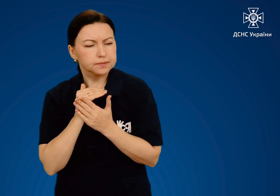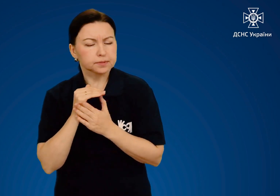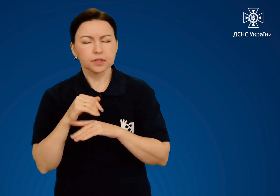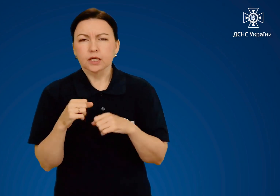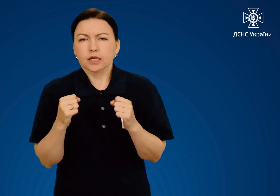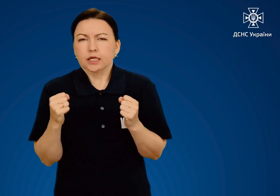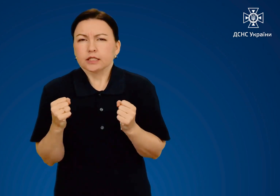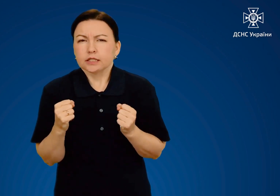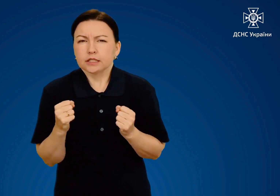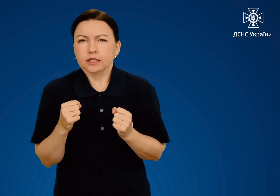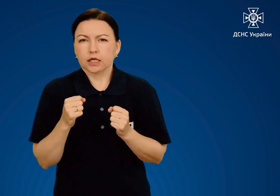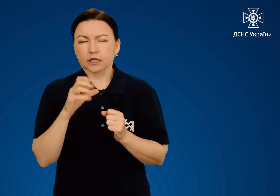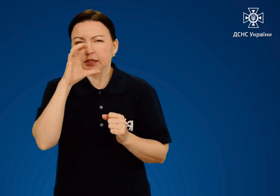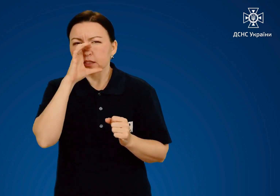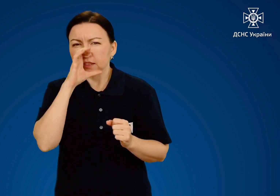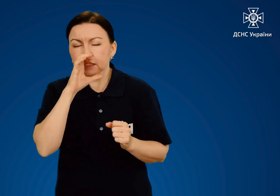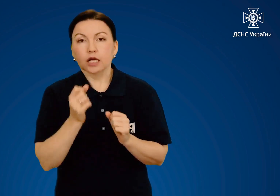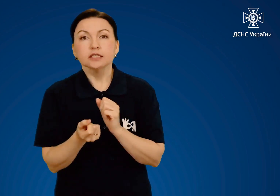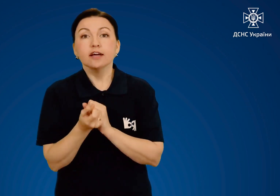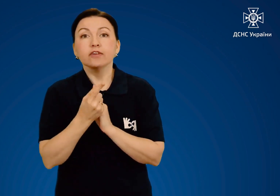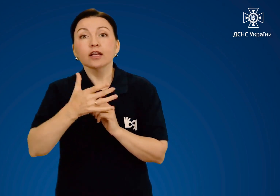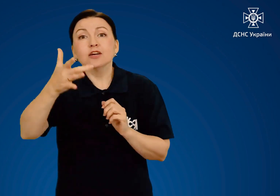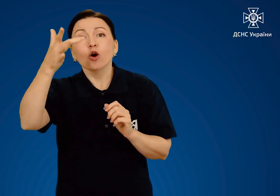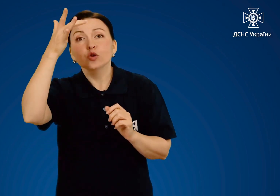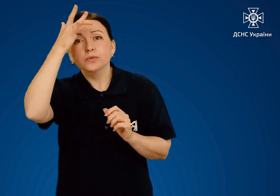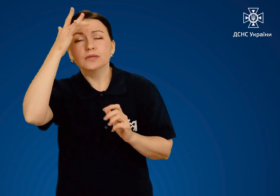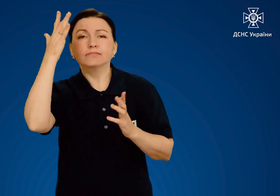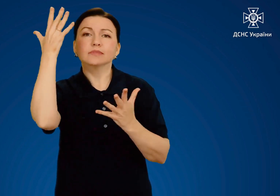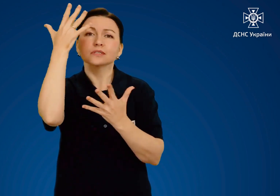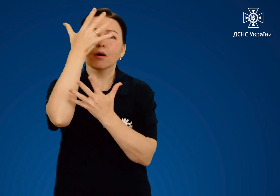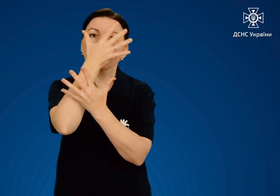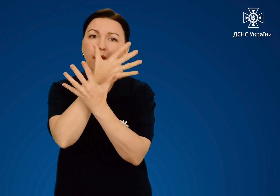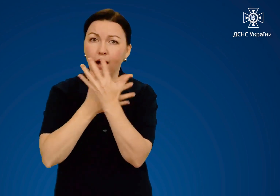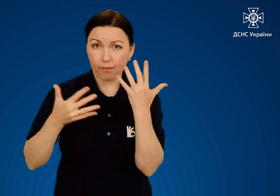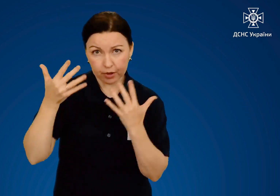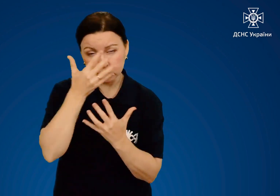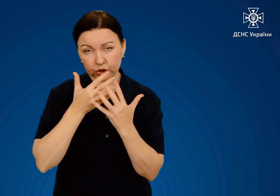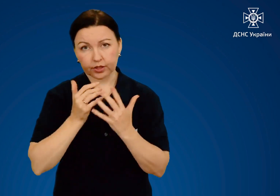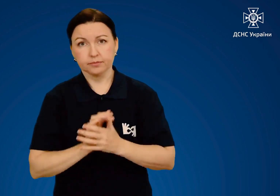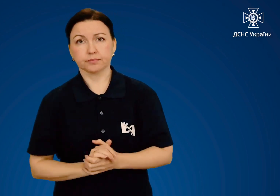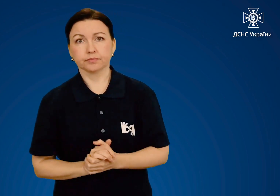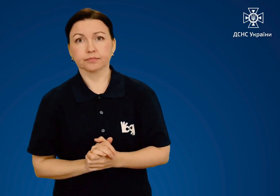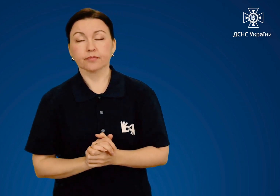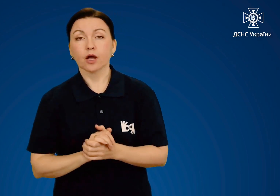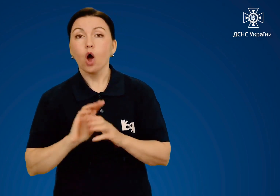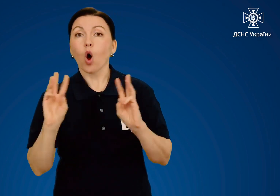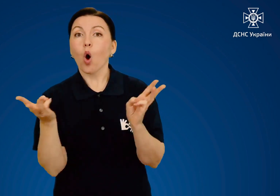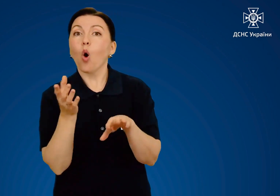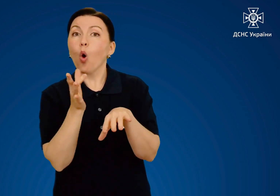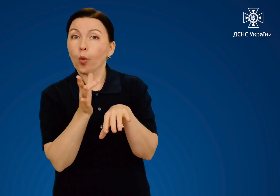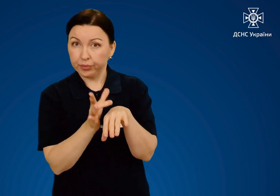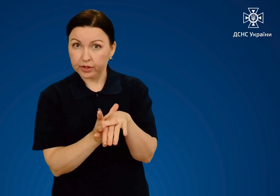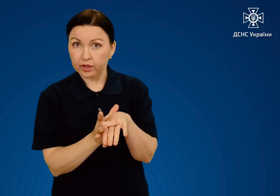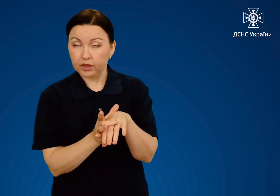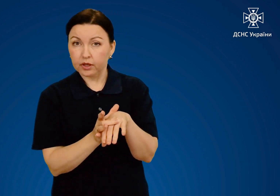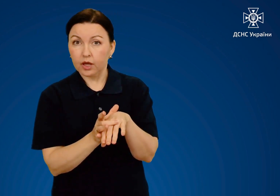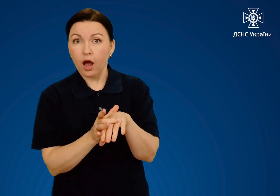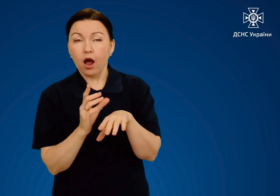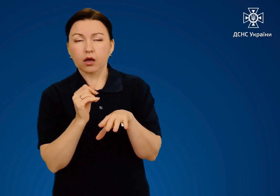хворого морозить, нудить, з'являється головний біль, запаморочення. Опіки,